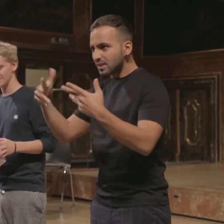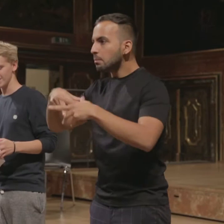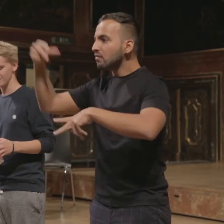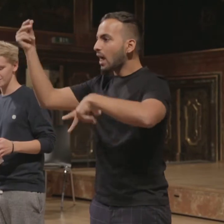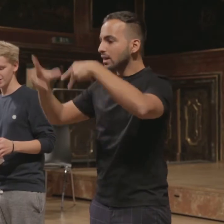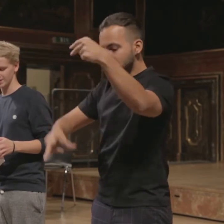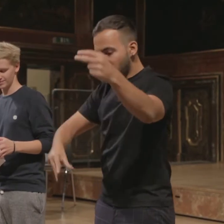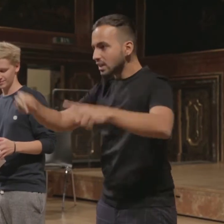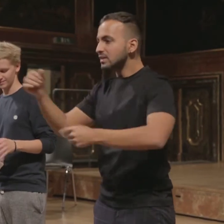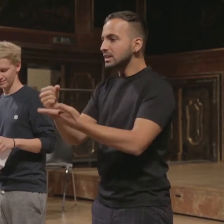in meiner Familie.